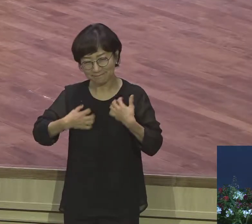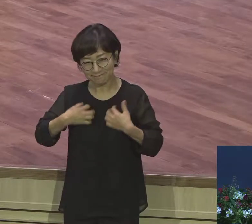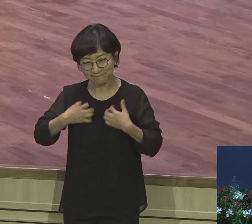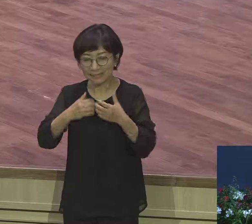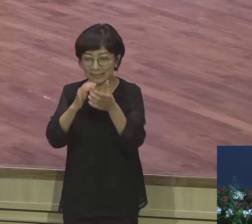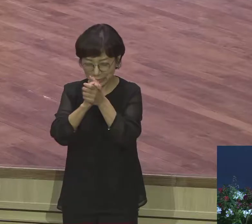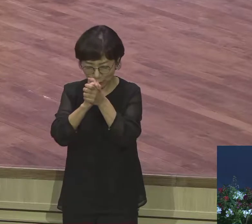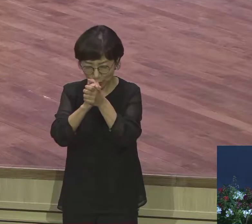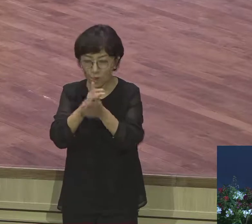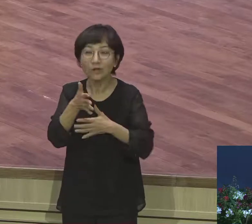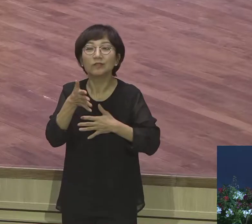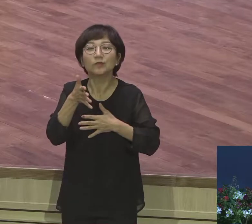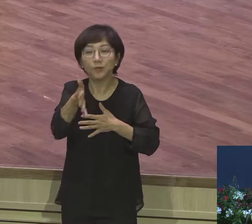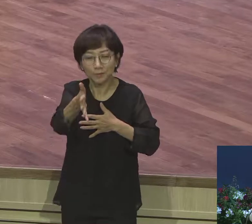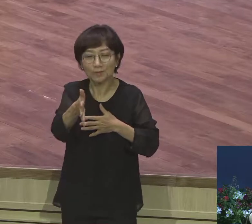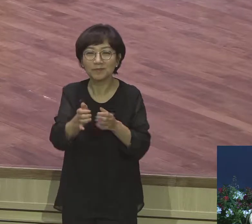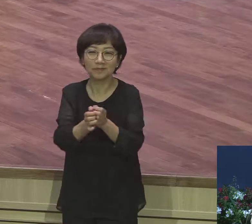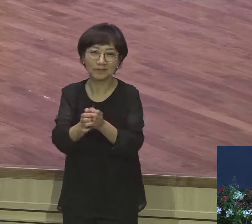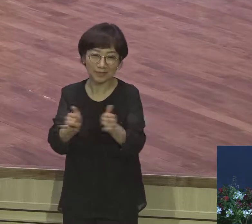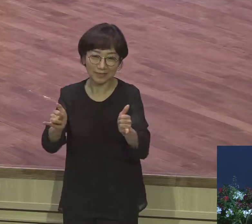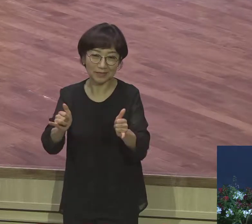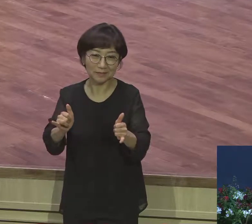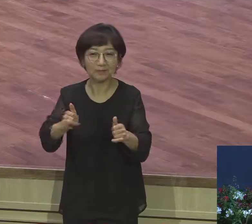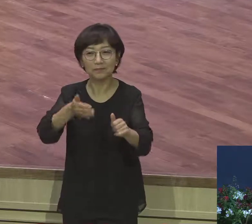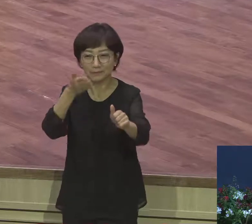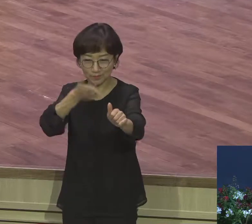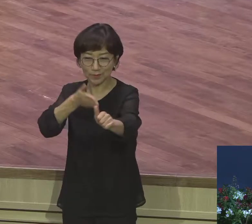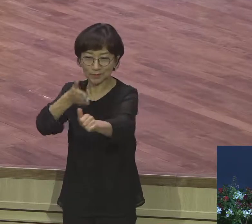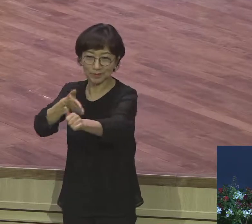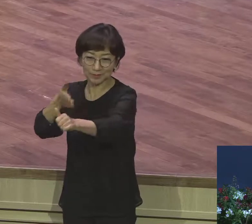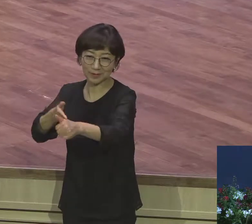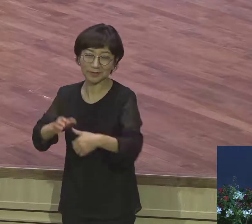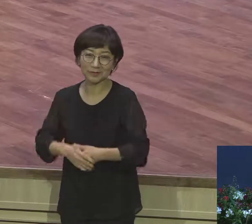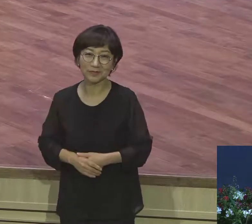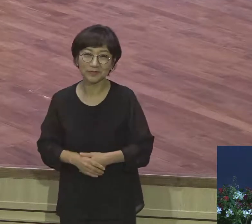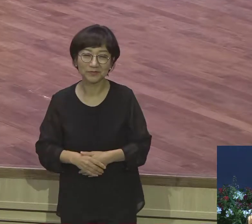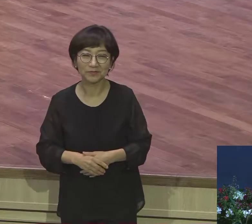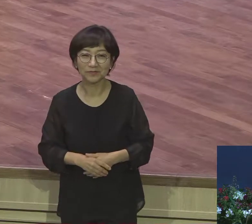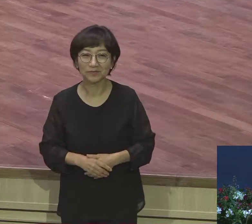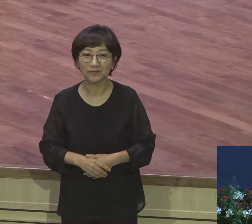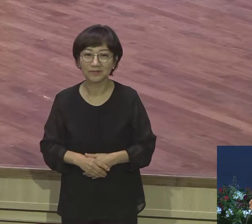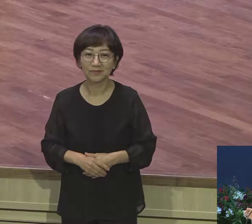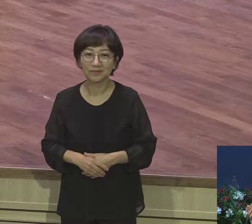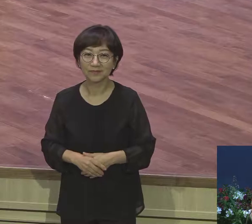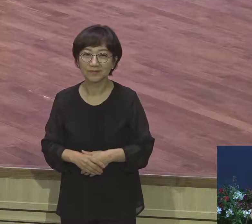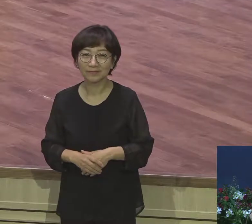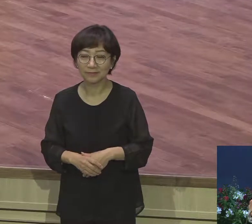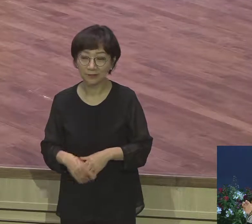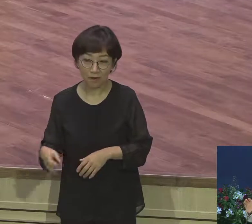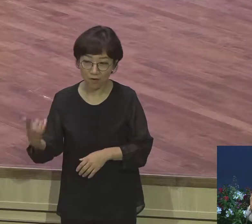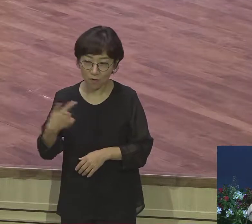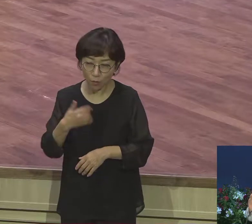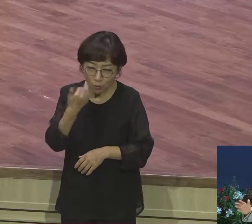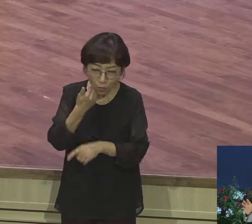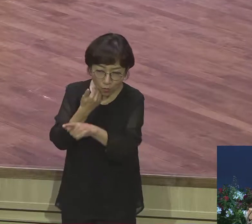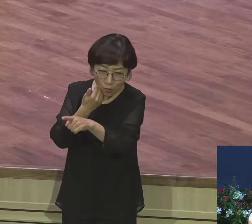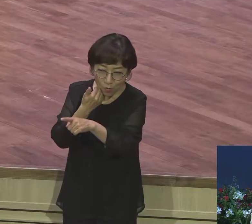기도의 사랑 그러면 끝난 거예요 하나님 책임지게 되니까 저분이 전담하네 끝난 거예요 하나님 책임지신다